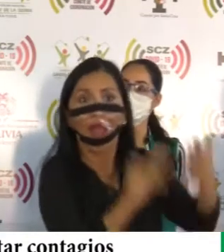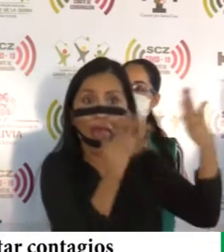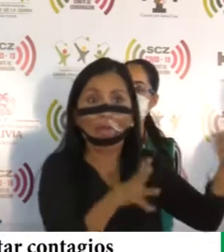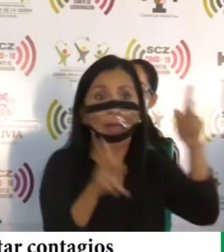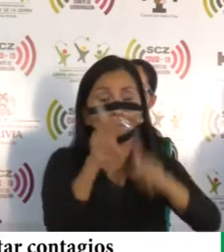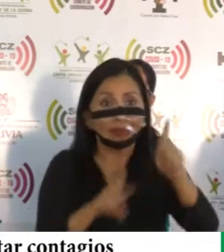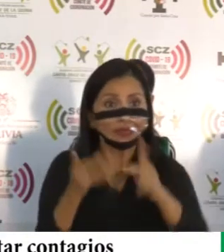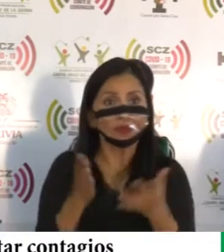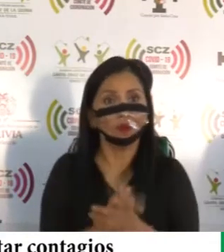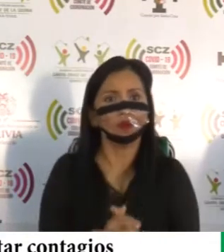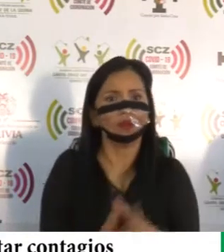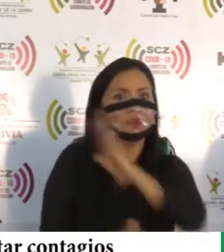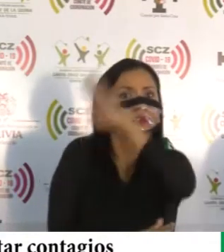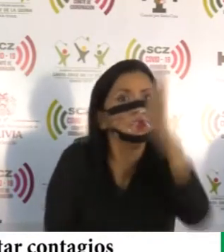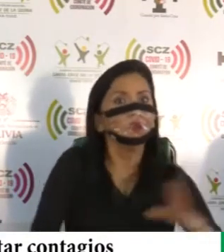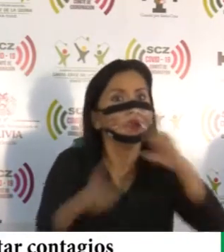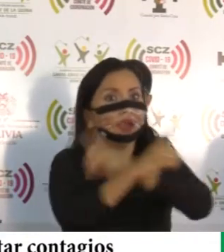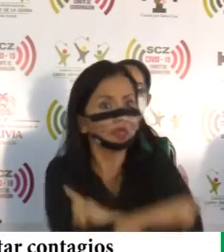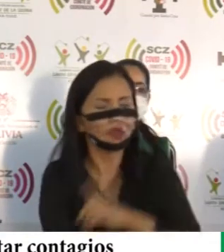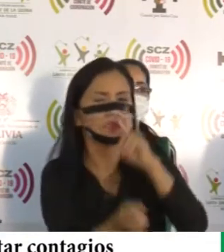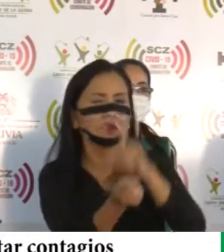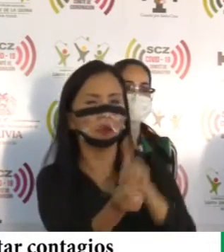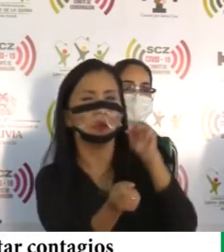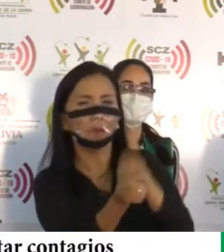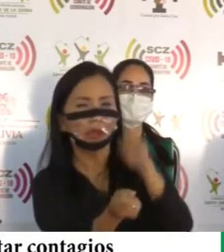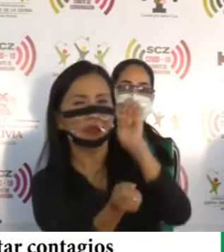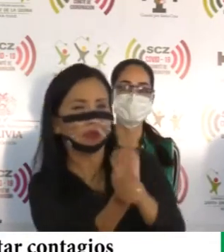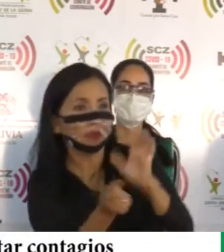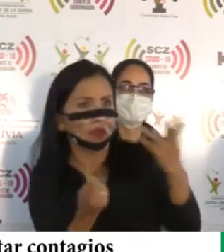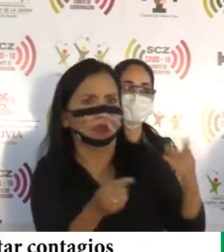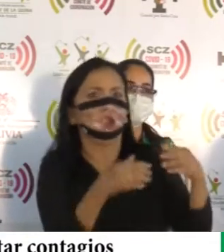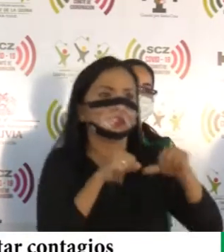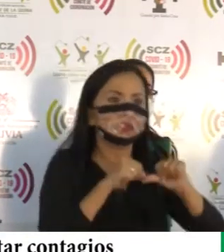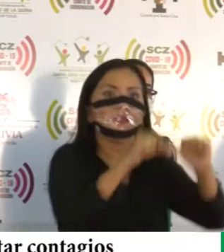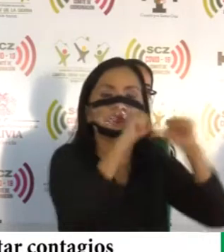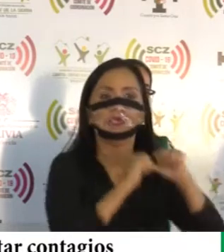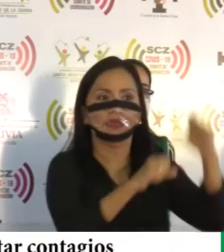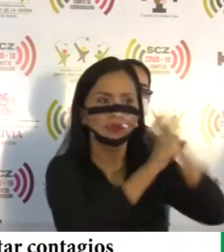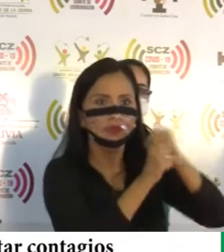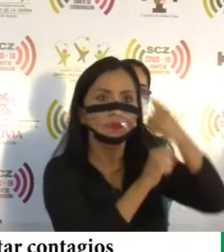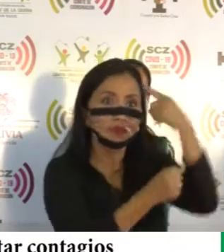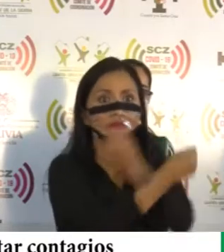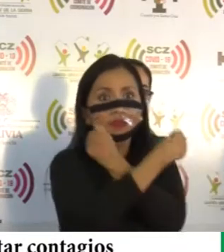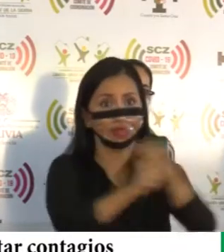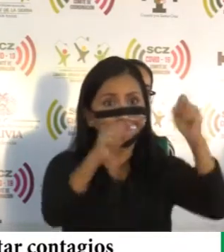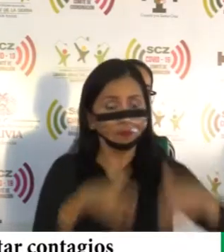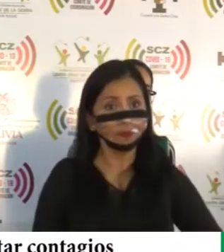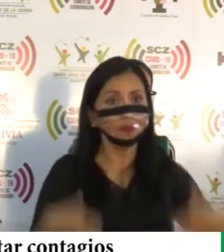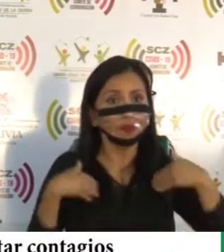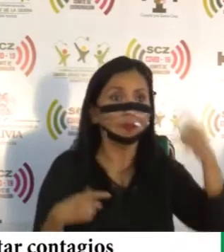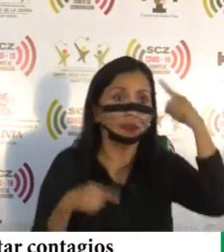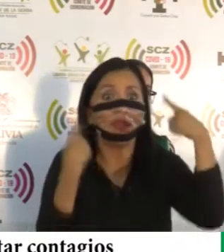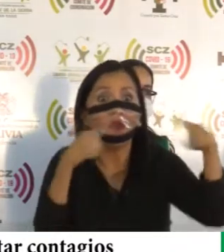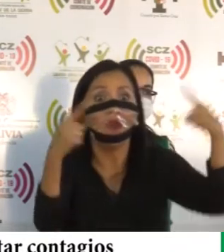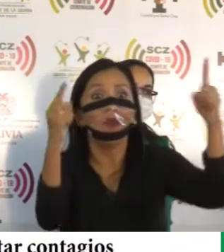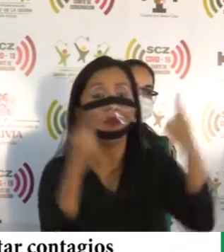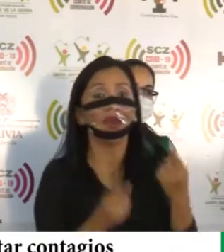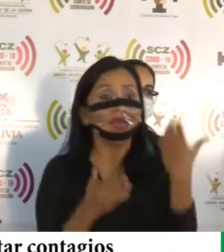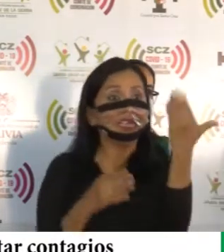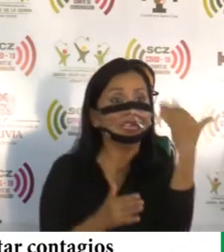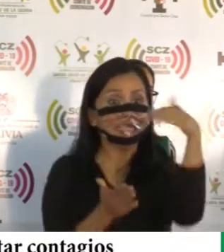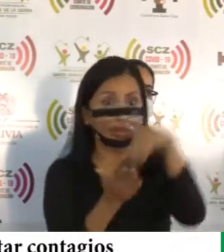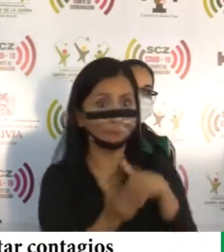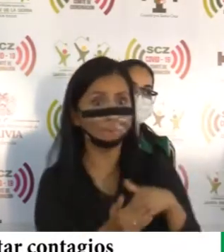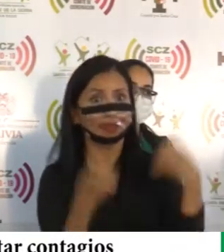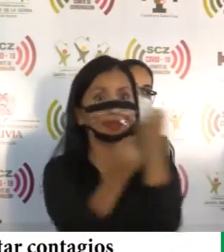personas que no descansan, hay personas que están trabajando para poder salvar vidas, para poder conseguir a esos casi 15